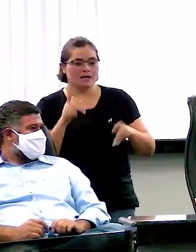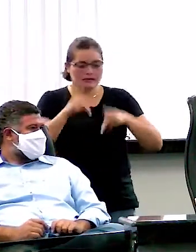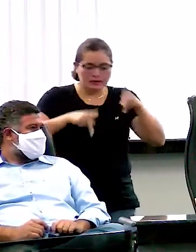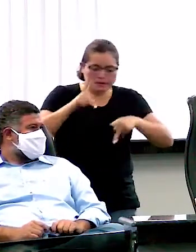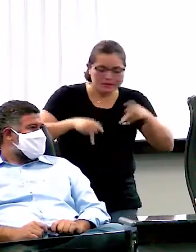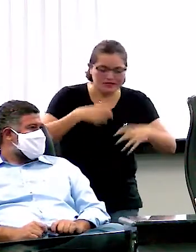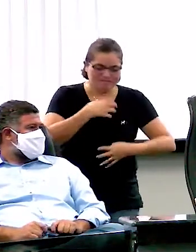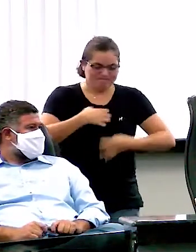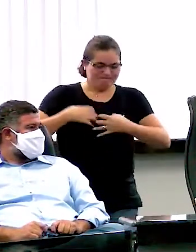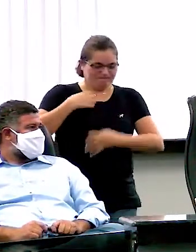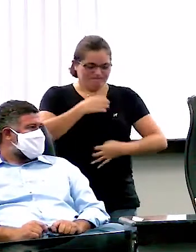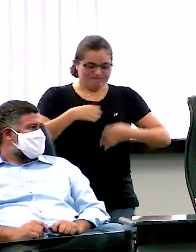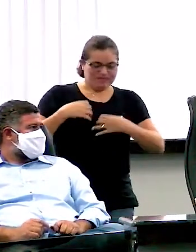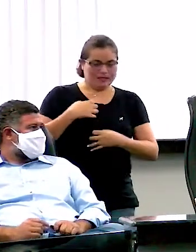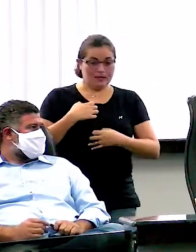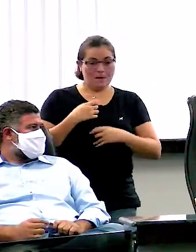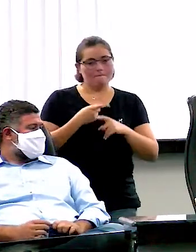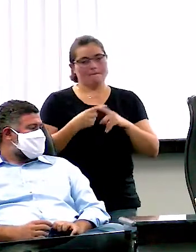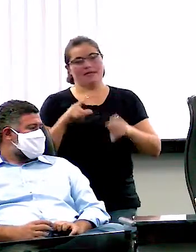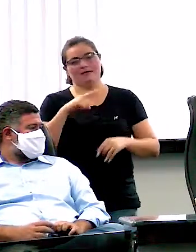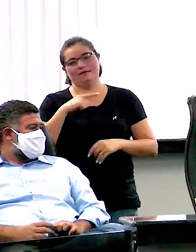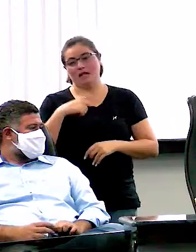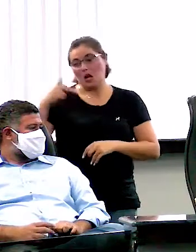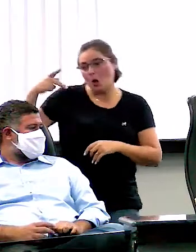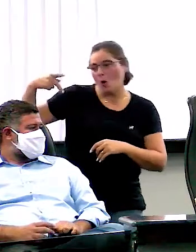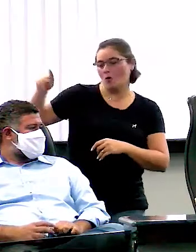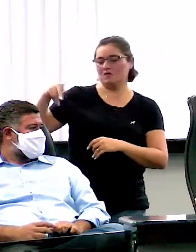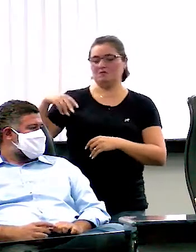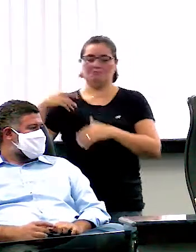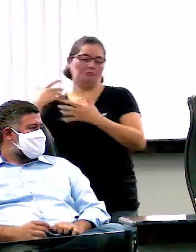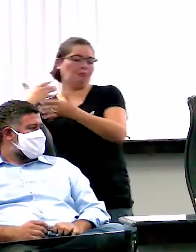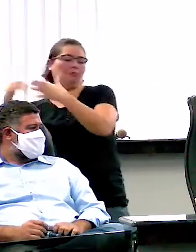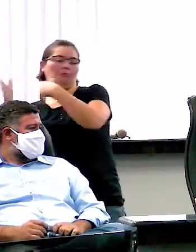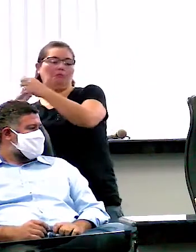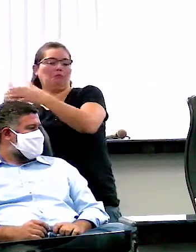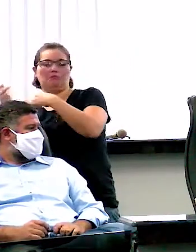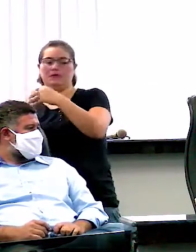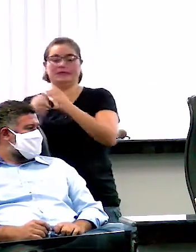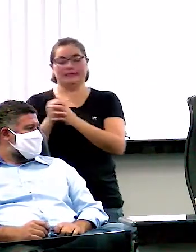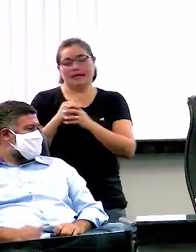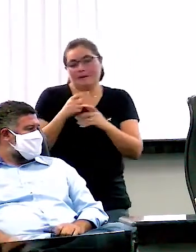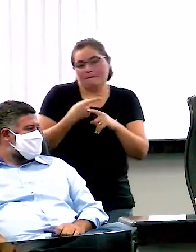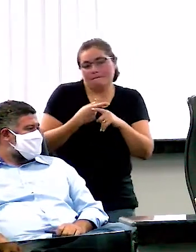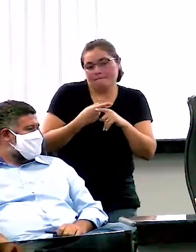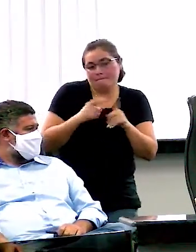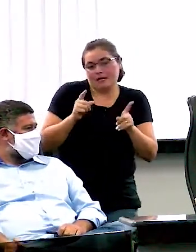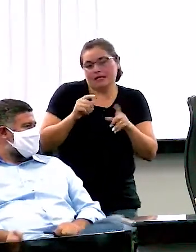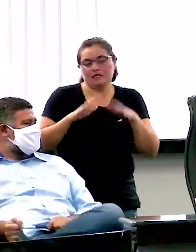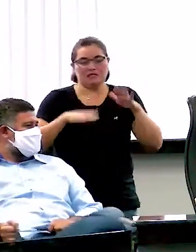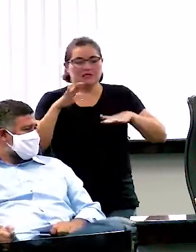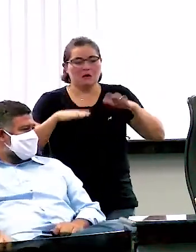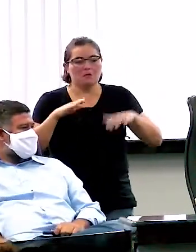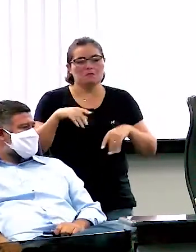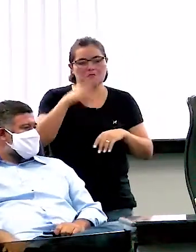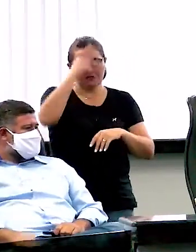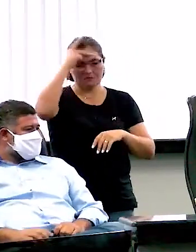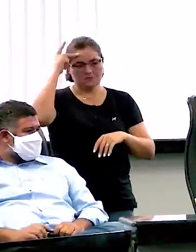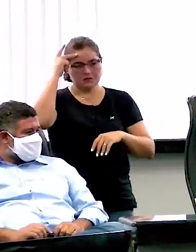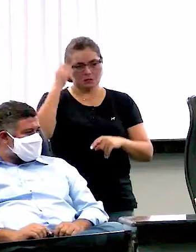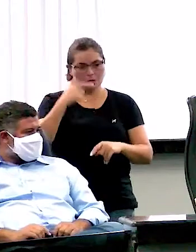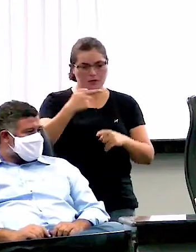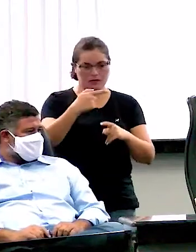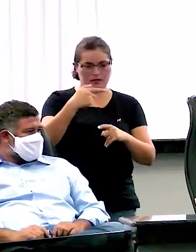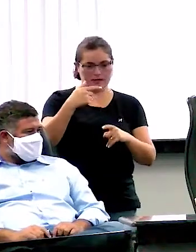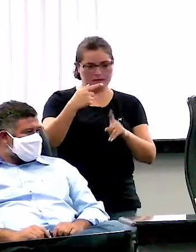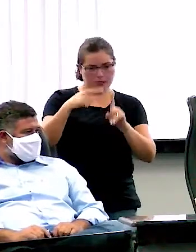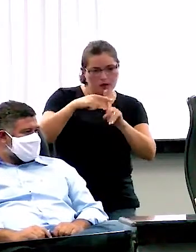tem população que não está nem aí, não tem preocupação nenhuma. Nós temos casos positivos que foram ao mercado, mesmo com todas as orientações, que